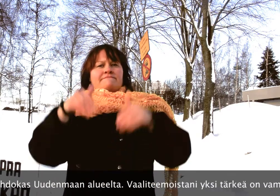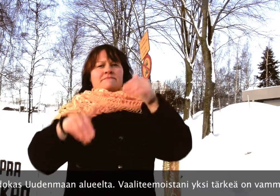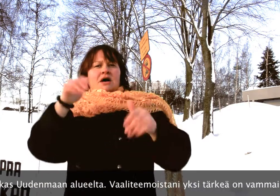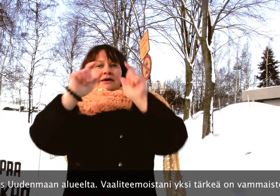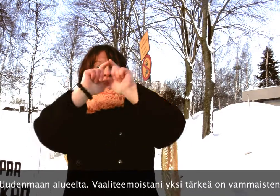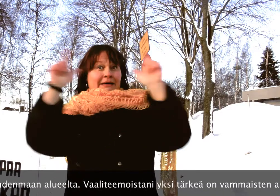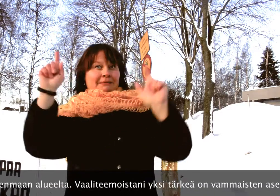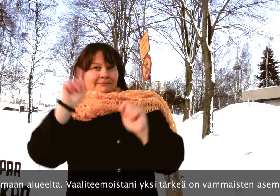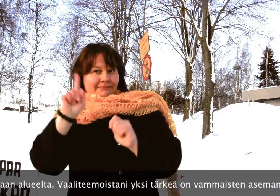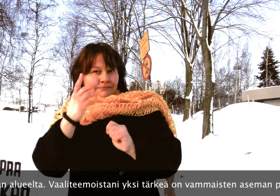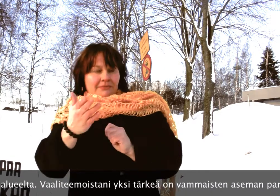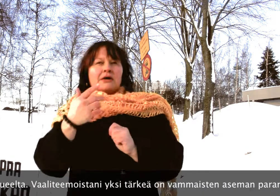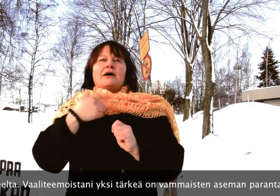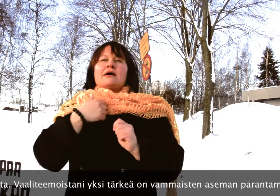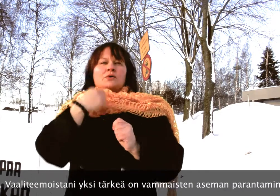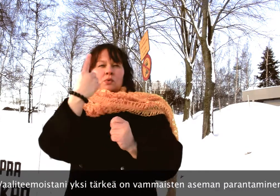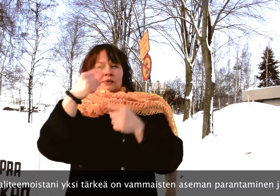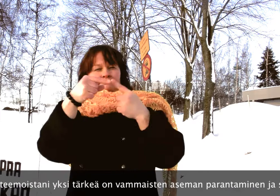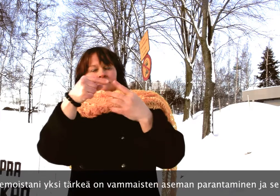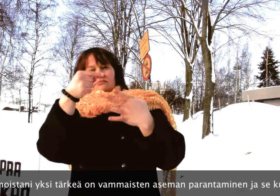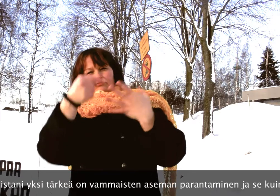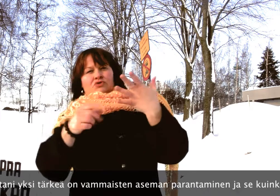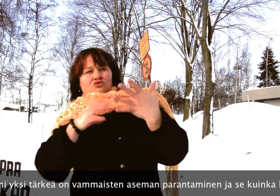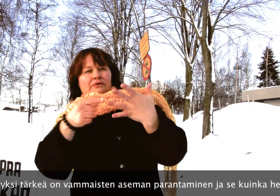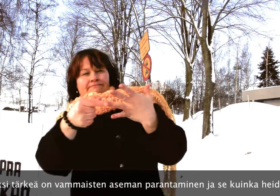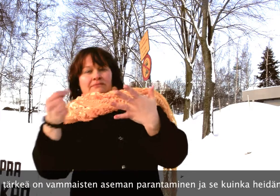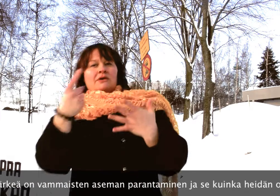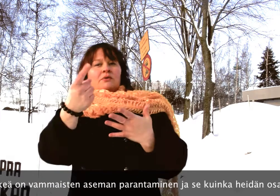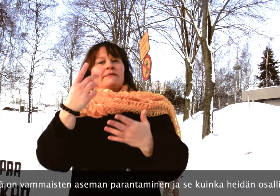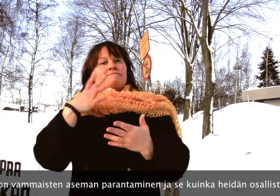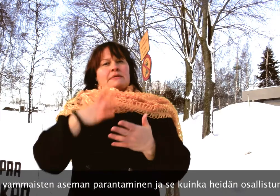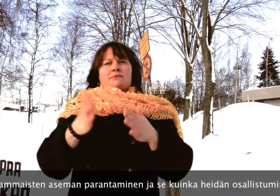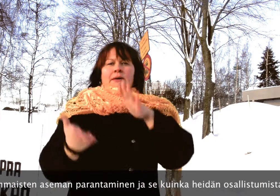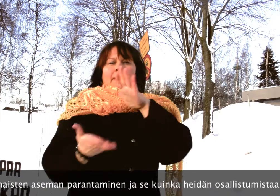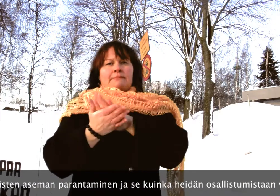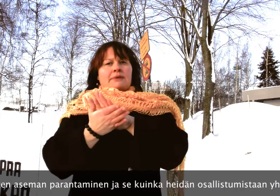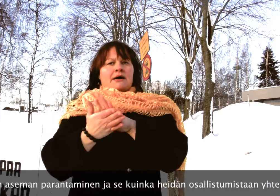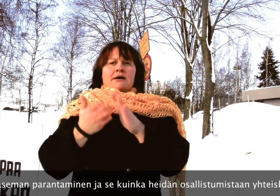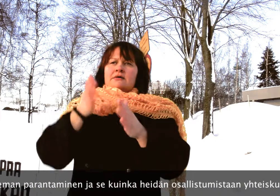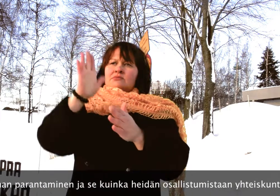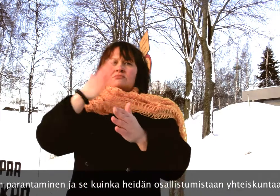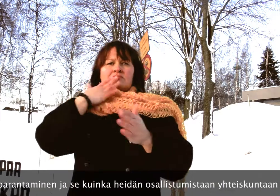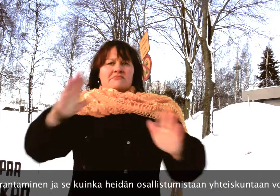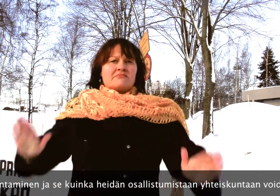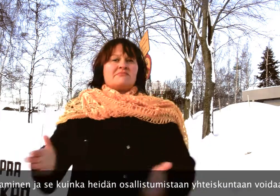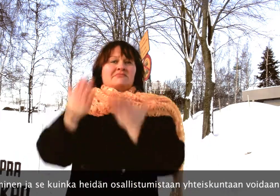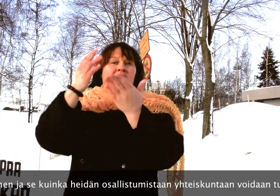Vaaliteemoistani yksi tärkeä on vammaisten aseman parantaminen. Ja se, kuinka heidän